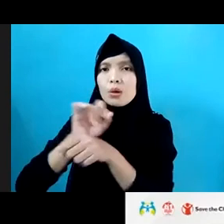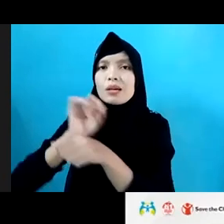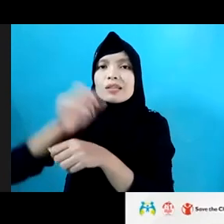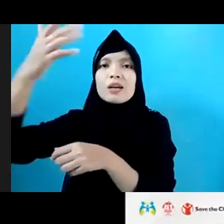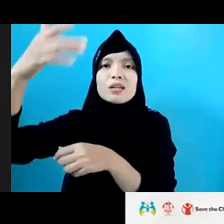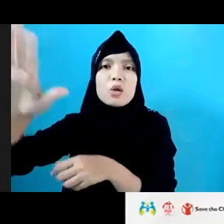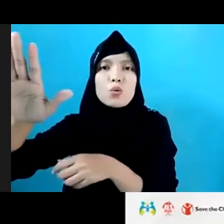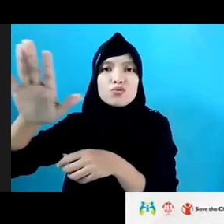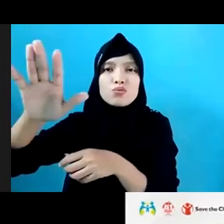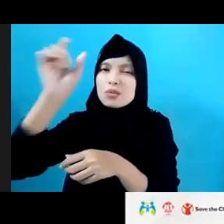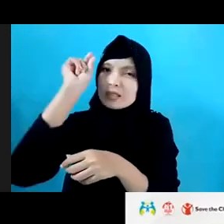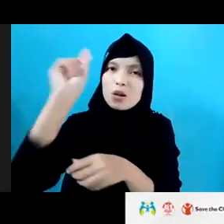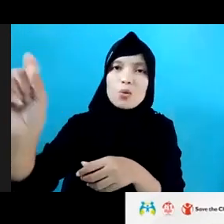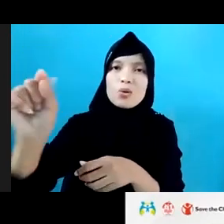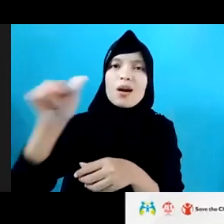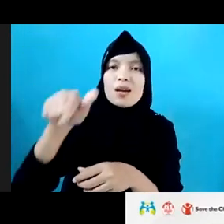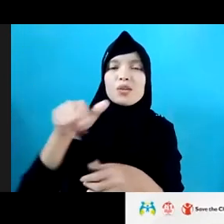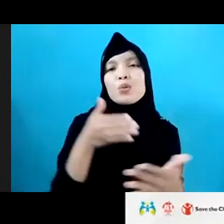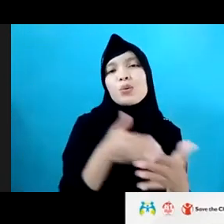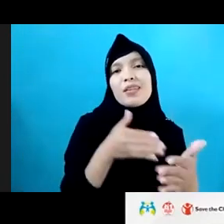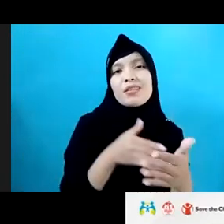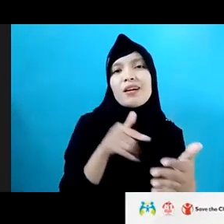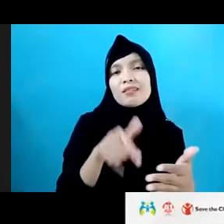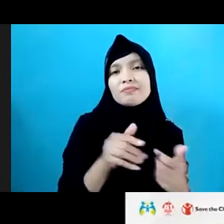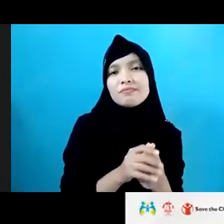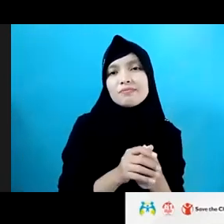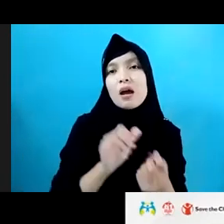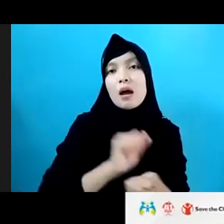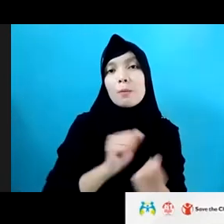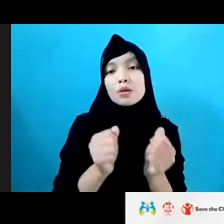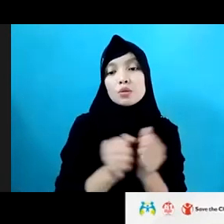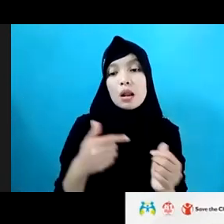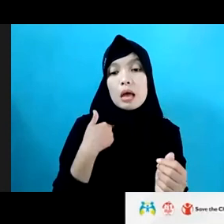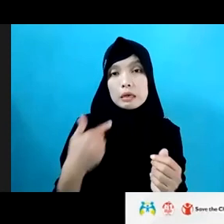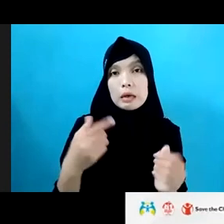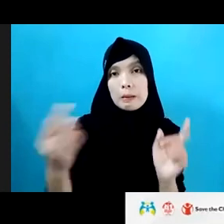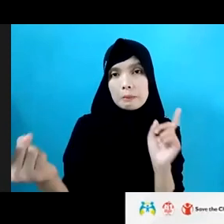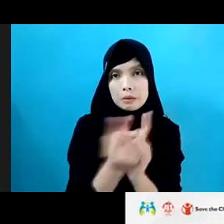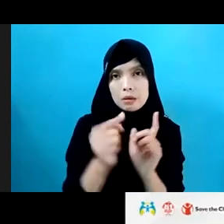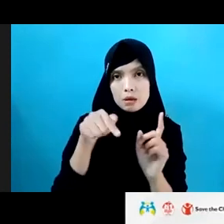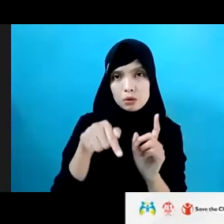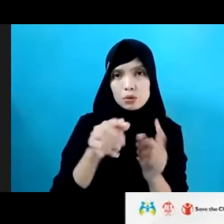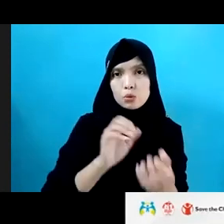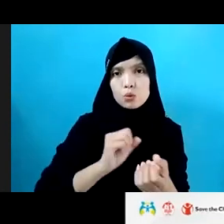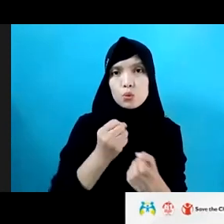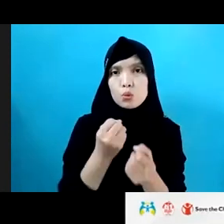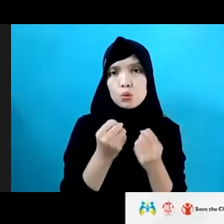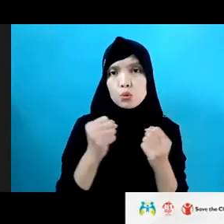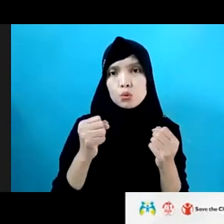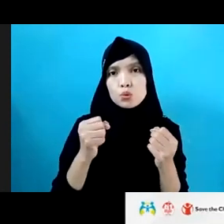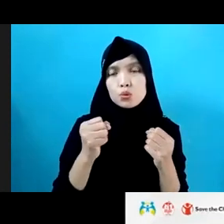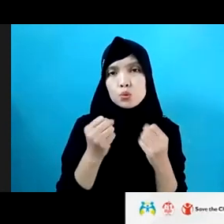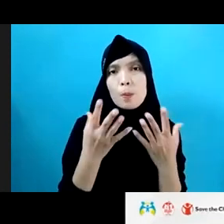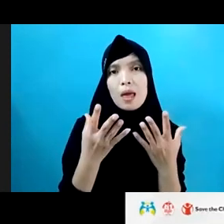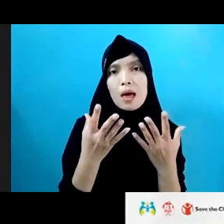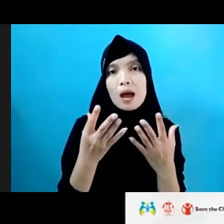Itu yang tantangan kami sesungguhnya. Jadi persoalan yang saya hadapi sekarang adalah jumlah sosial workernya, pekerja